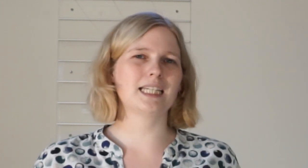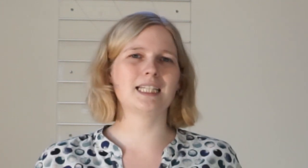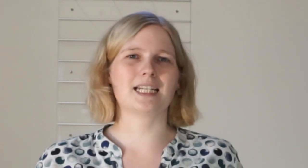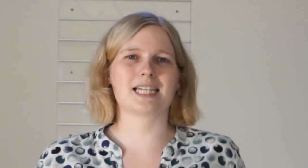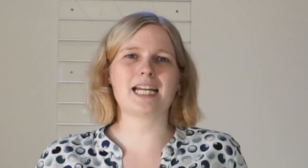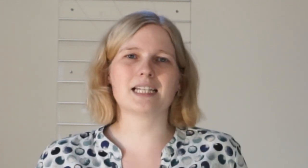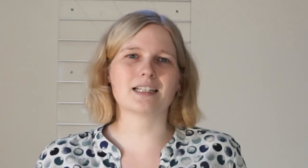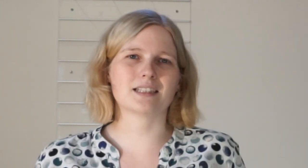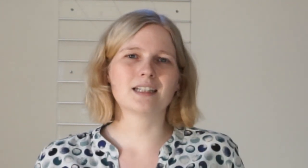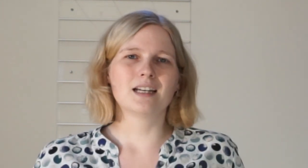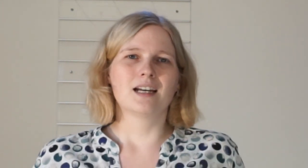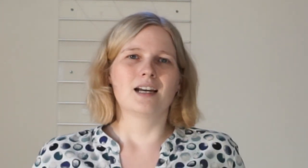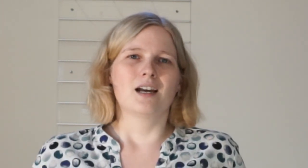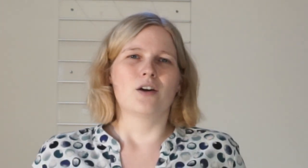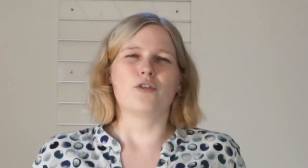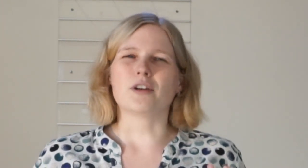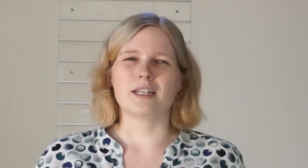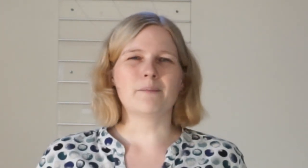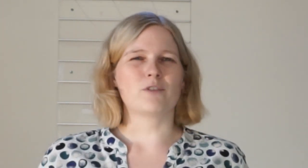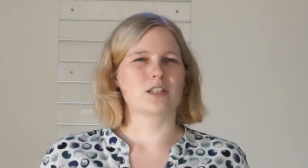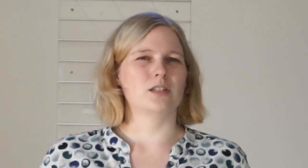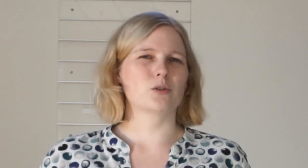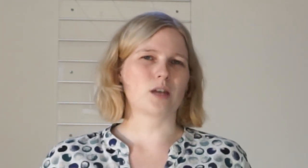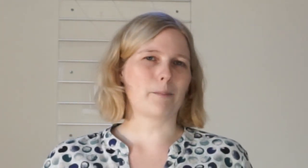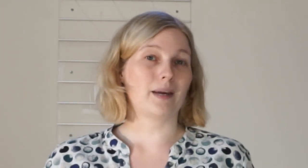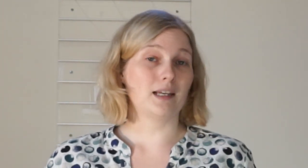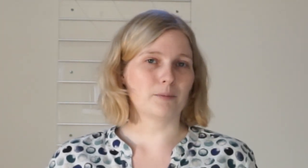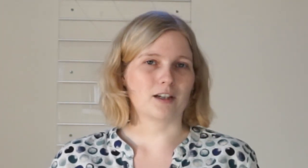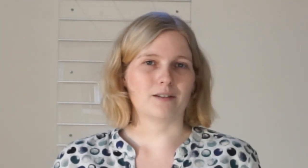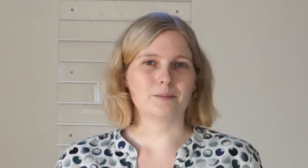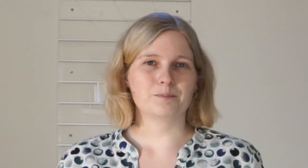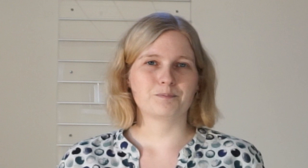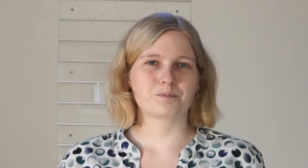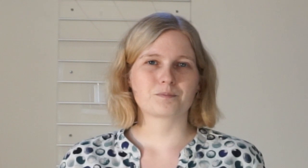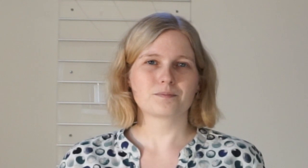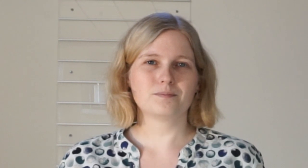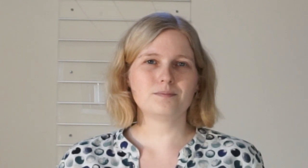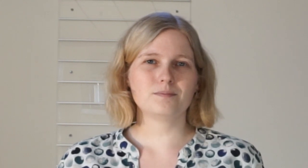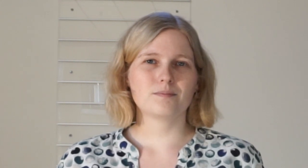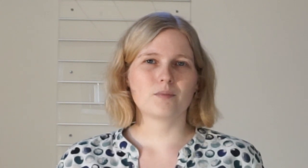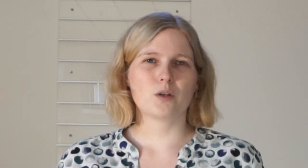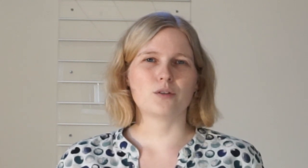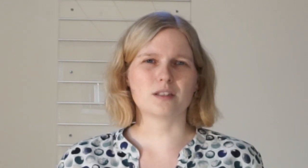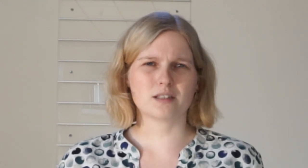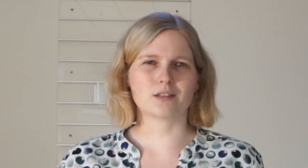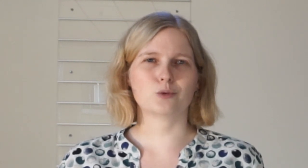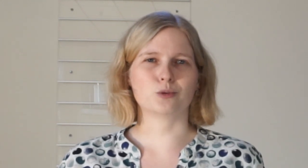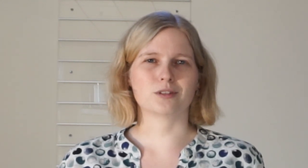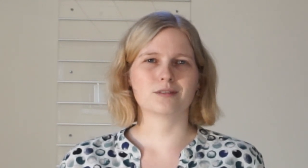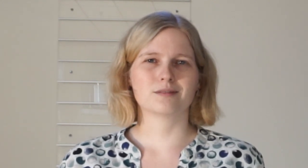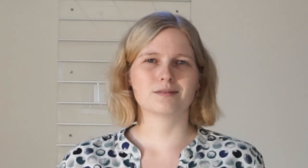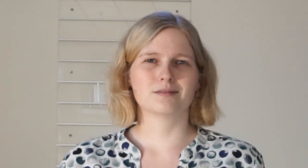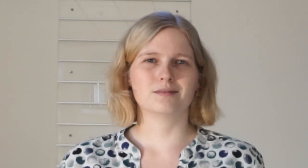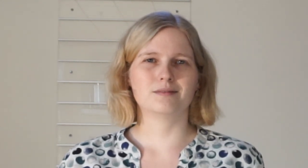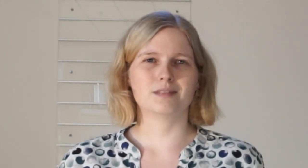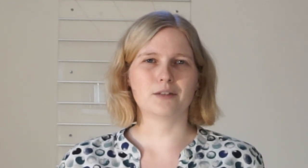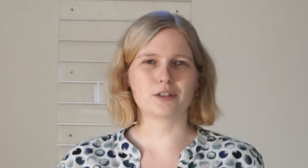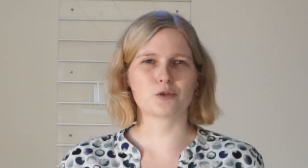ihnen erzählt hatte. Von dem, was sie zusammen erlebt hatten. Und das tat gut. Einfach zu